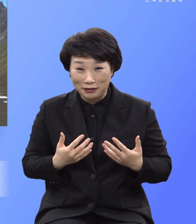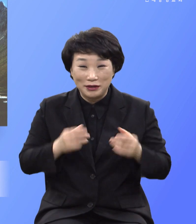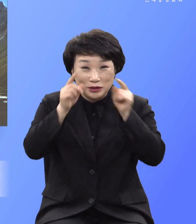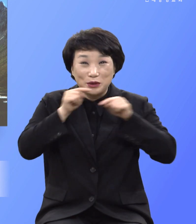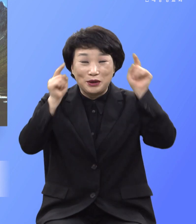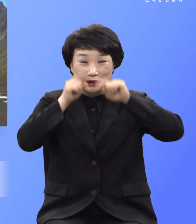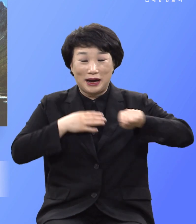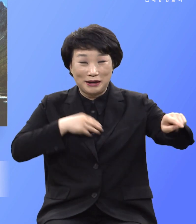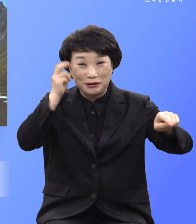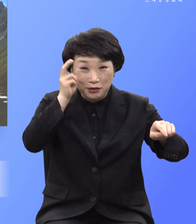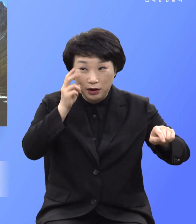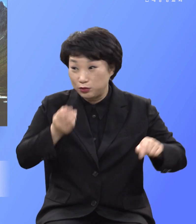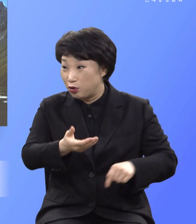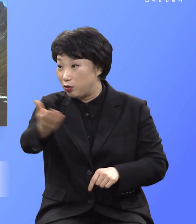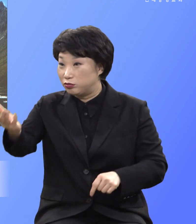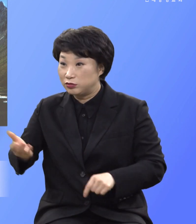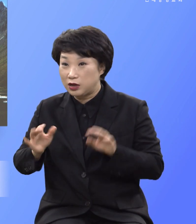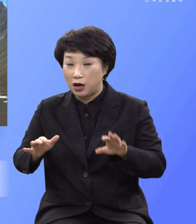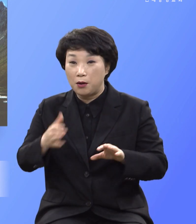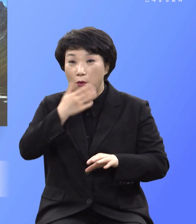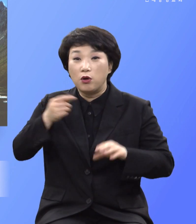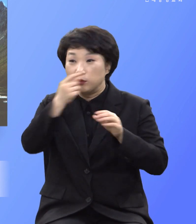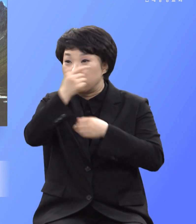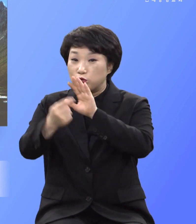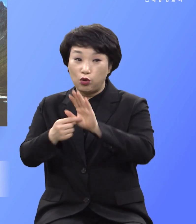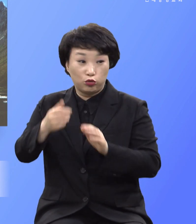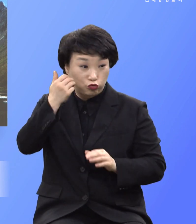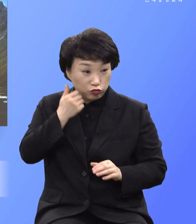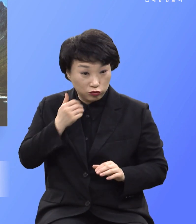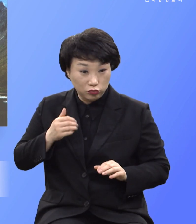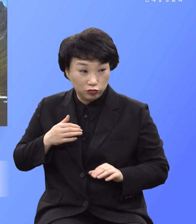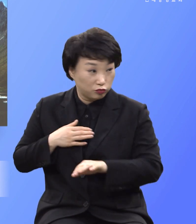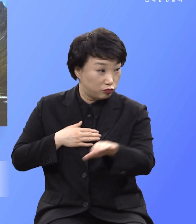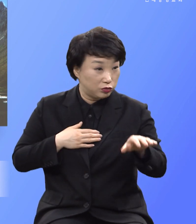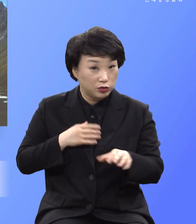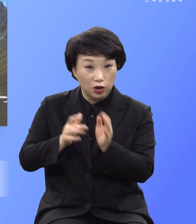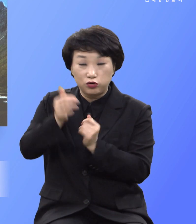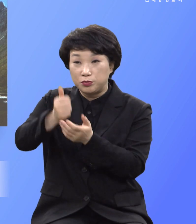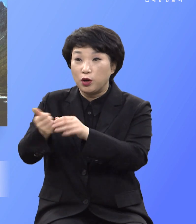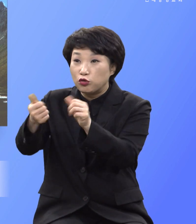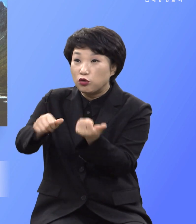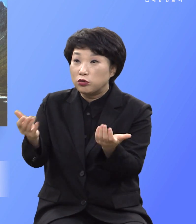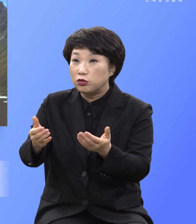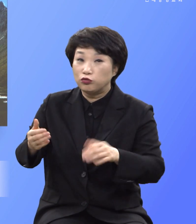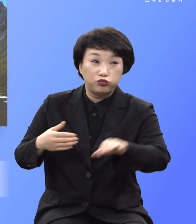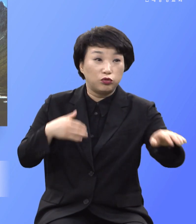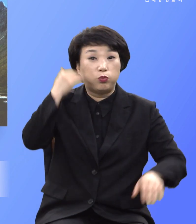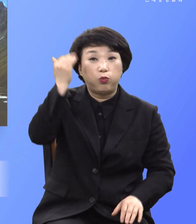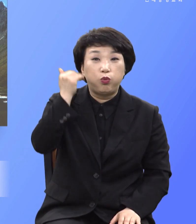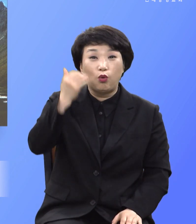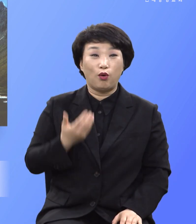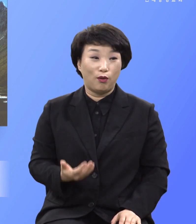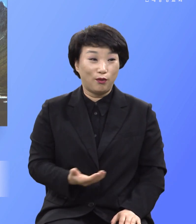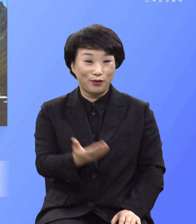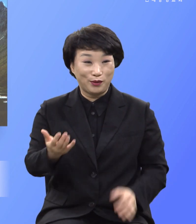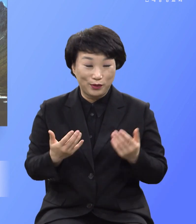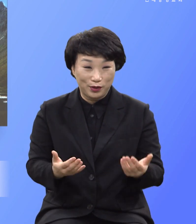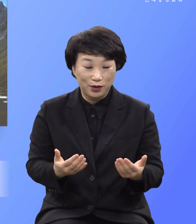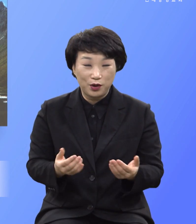여기서 누가 복음 증거를 해서 예수님이 죽은 사실도 없는데 오직 육법으로 사는 자는